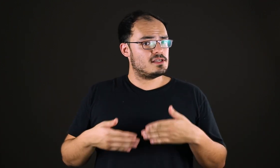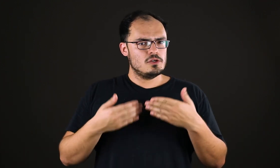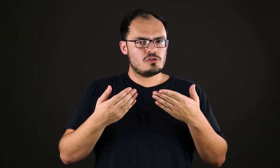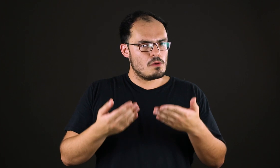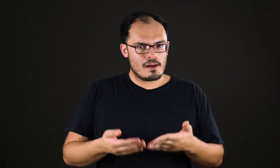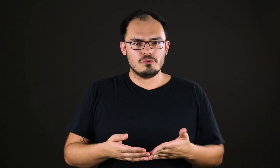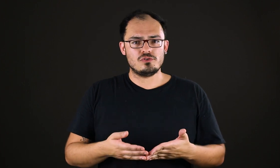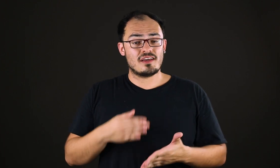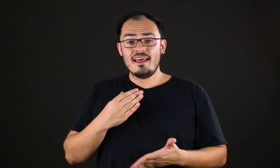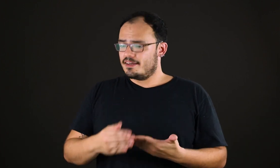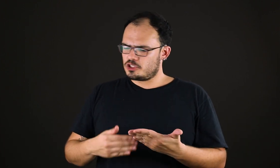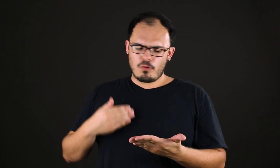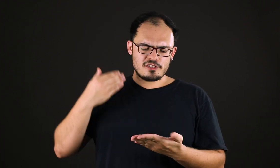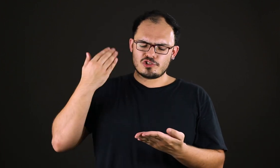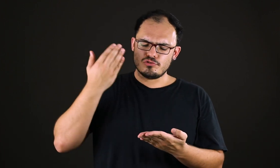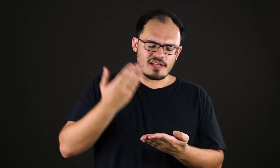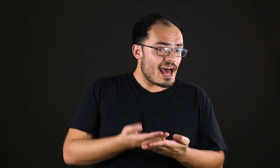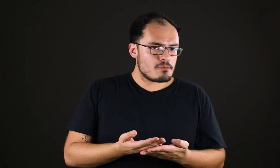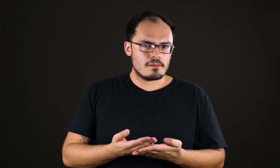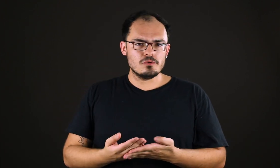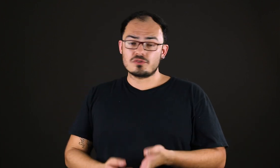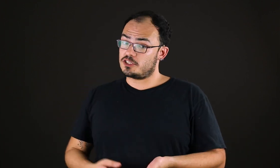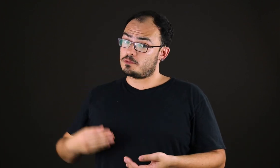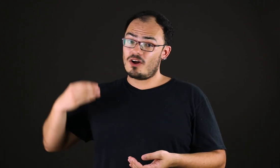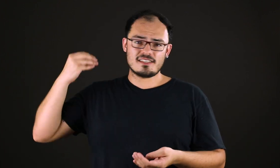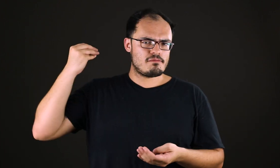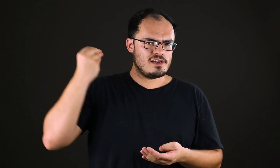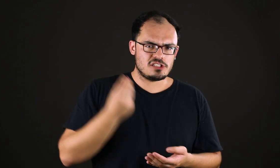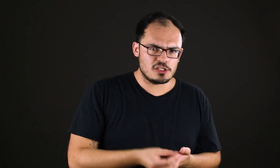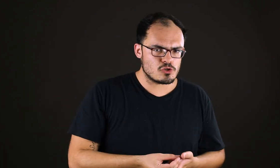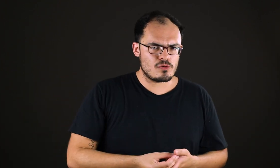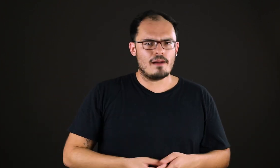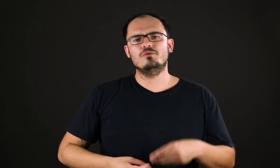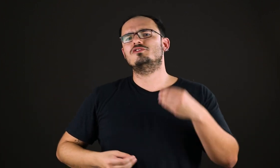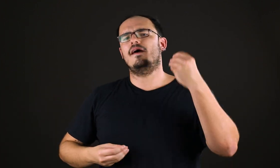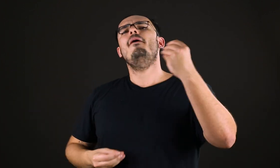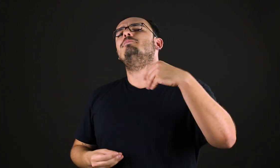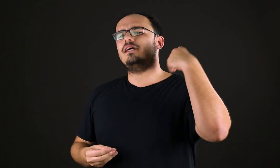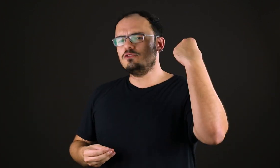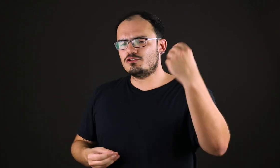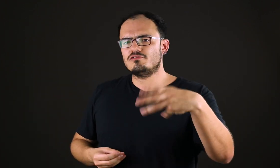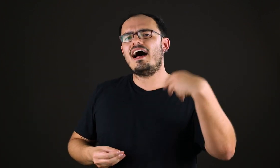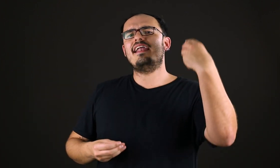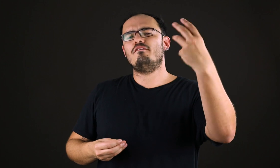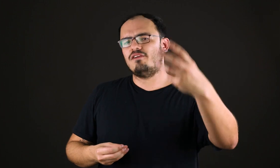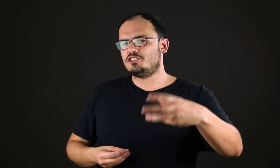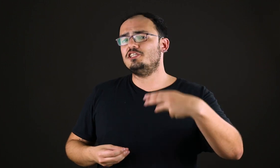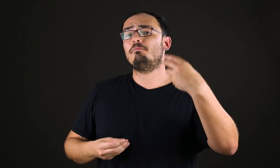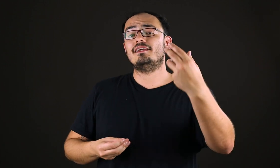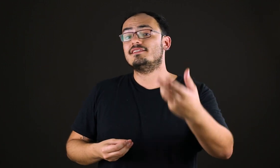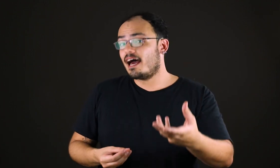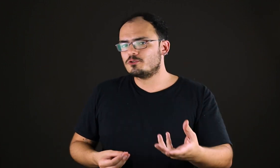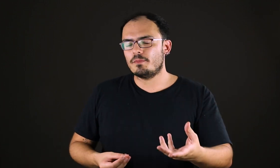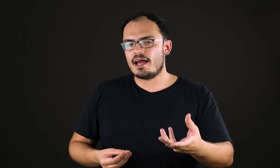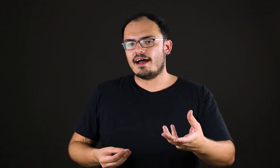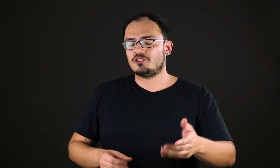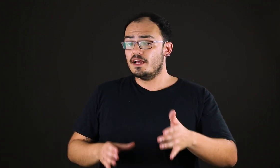sobre uma música. A gente pode estudar uma música, a gente pode refletir sobre uma música. Podemos estudar, refletir, pensar sobre arte.